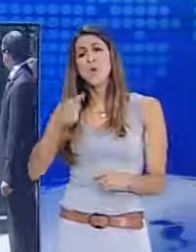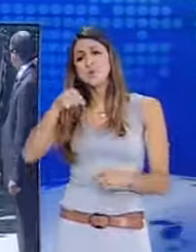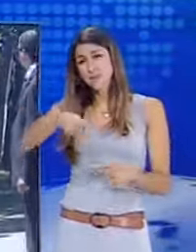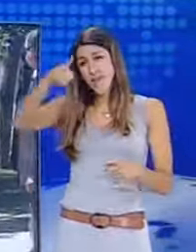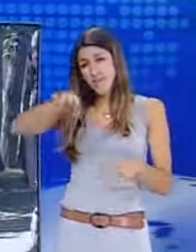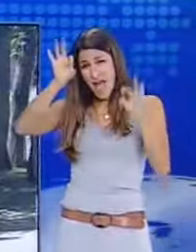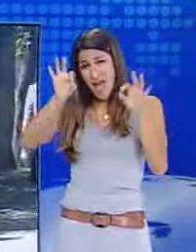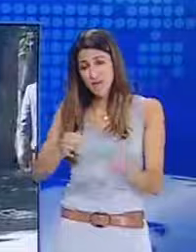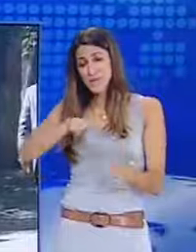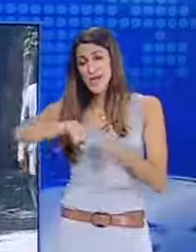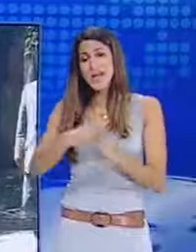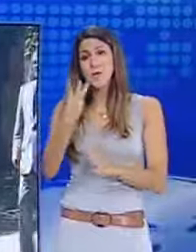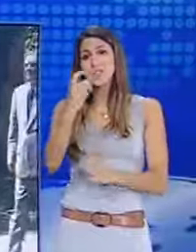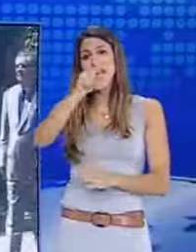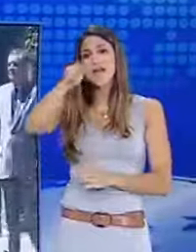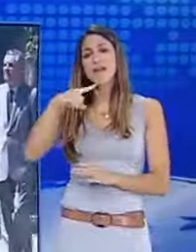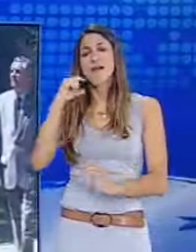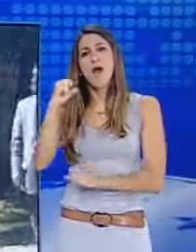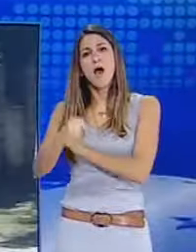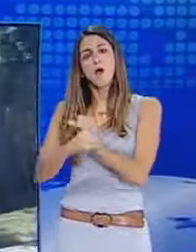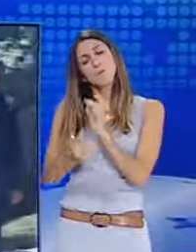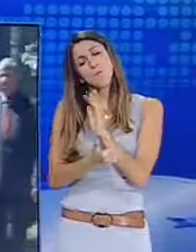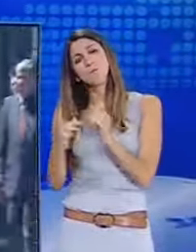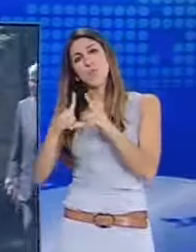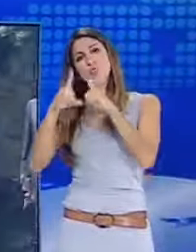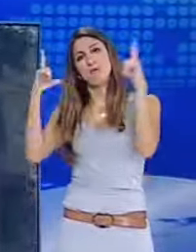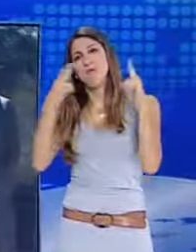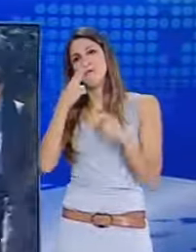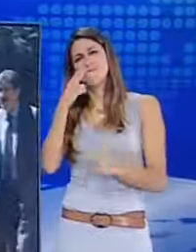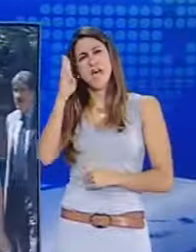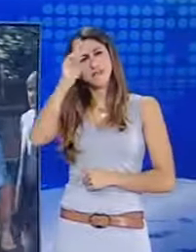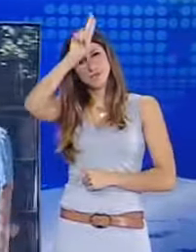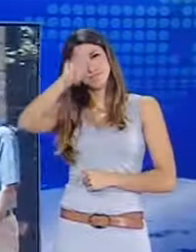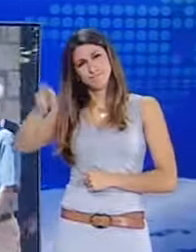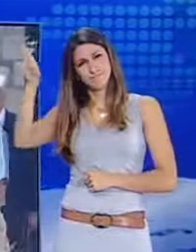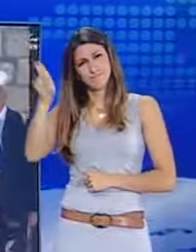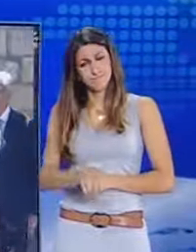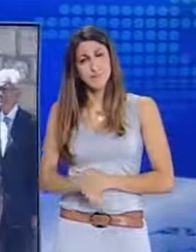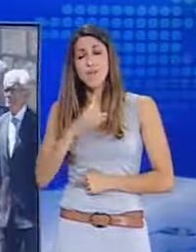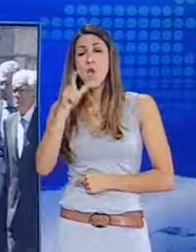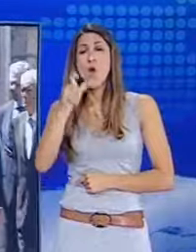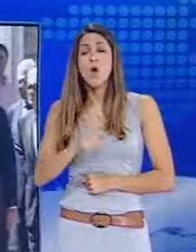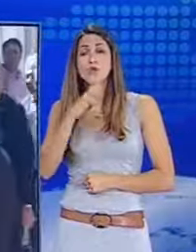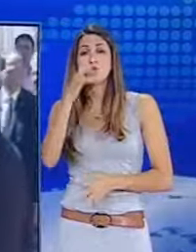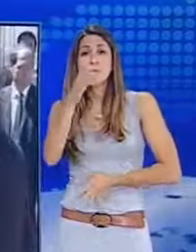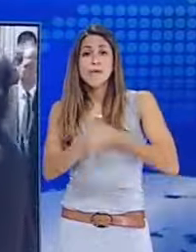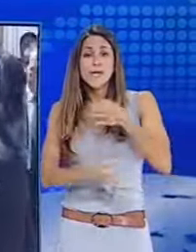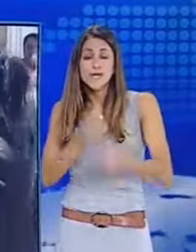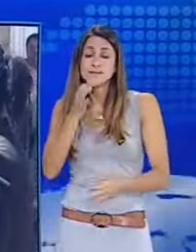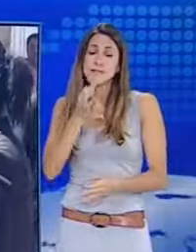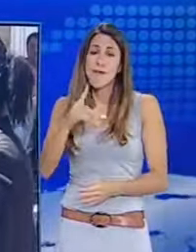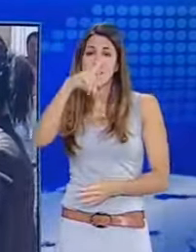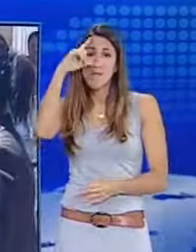υπογραμμίζει την ανάγκη αναγνώρισης της αξίας της Δημοκρατίας όχι ως αυτονόητης πραγματικότητας αλλά ως κατάκτησης που χρειάζεται διαρκή